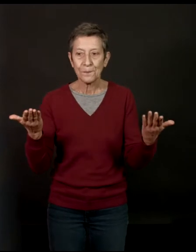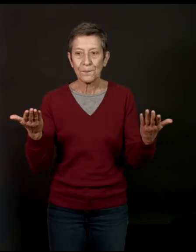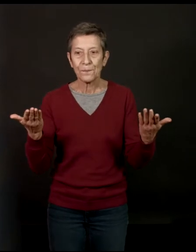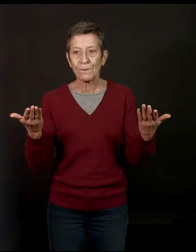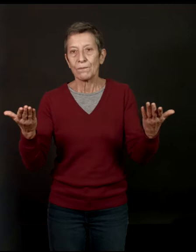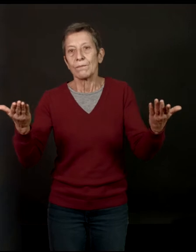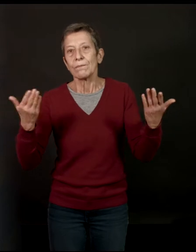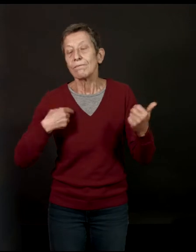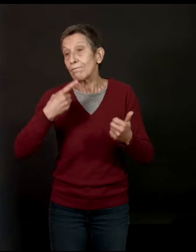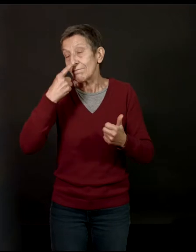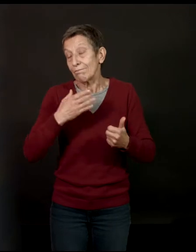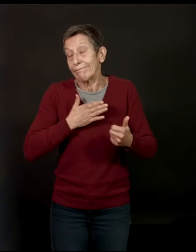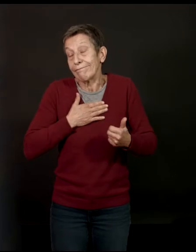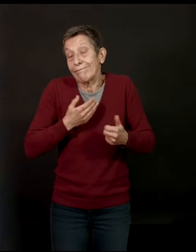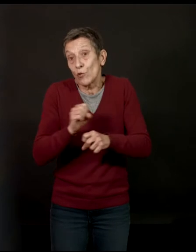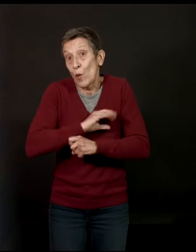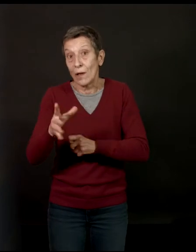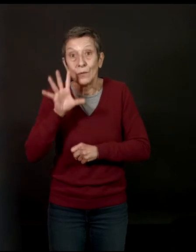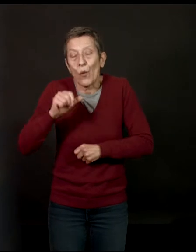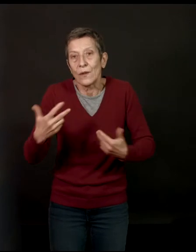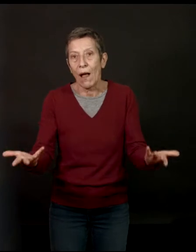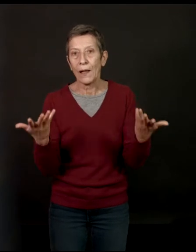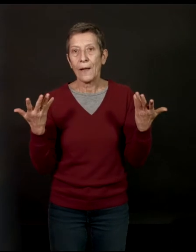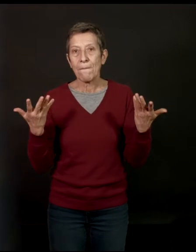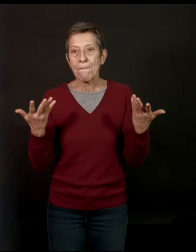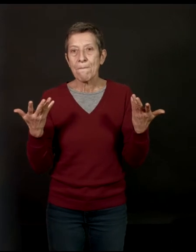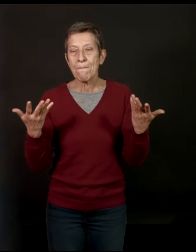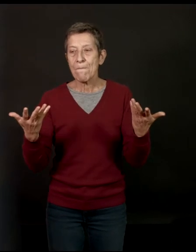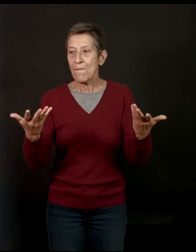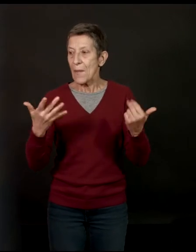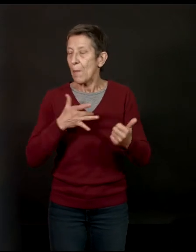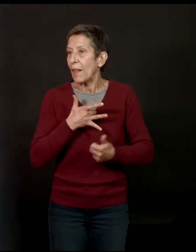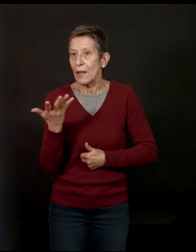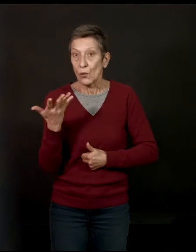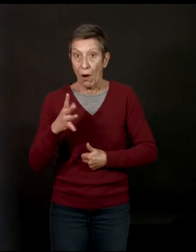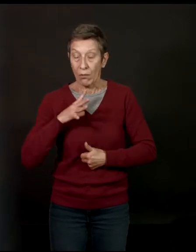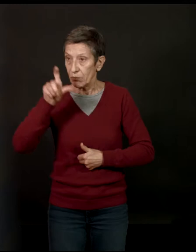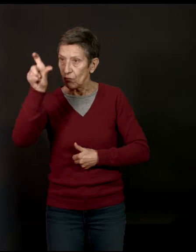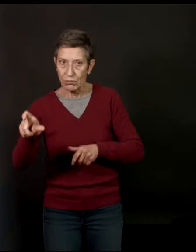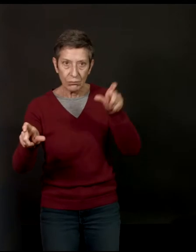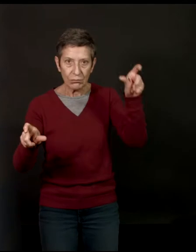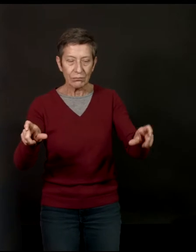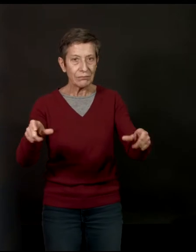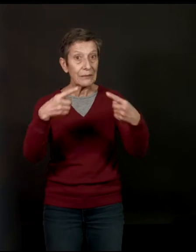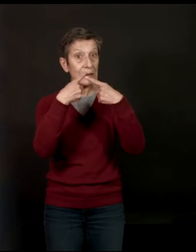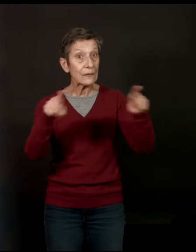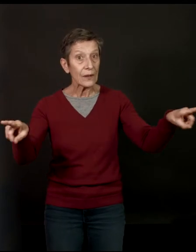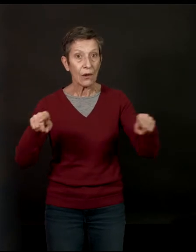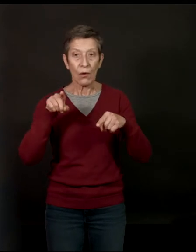sans doute issue de mon métier de journaliste. C'est comment des gens, des gens très différents, tout à coup,